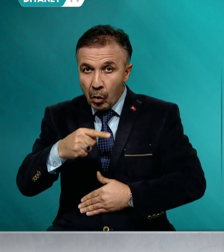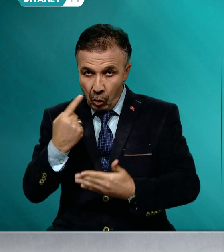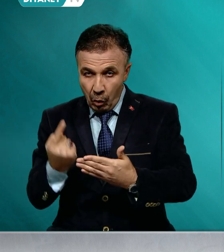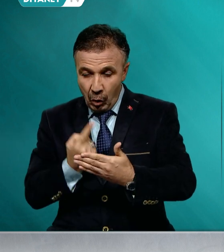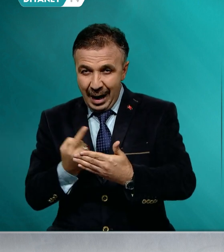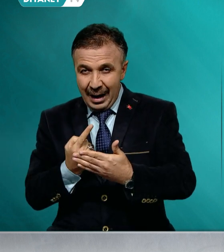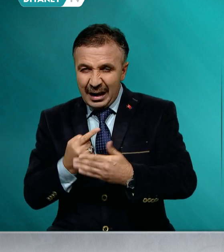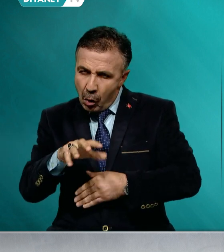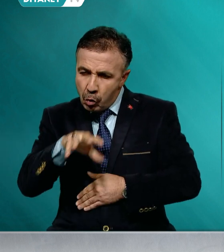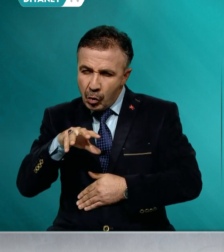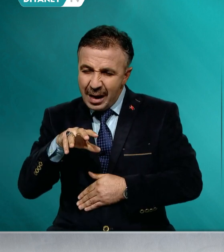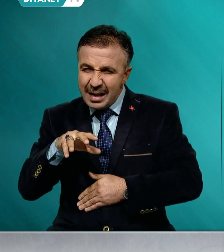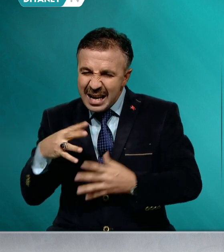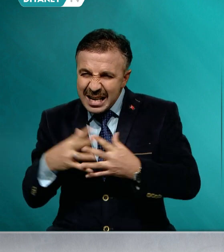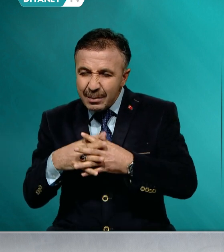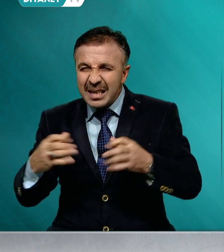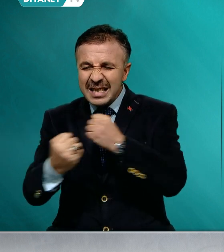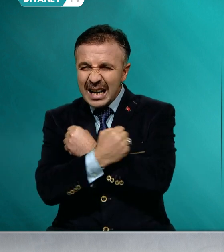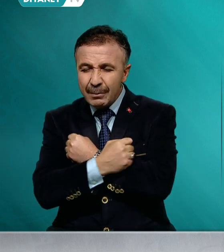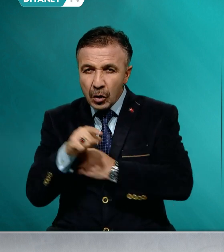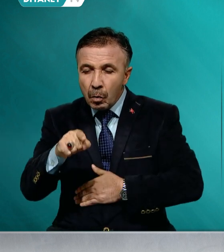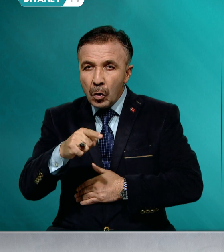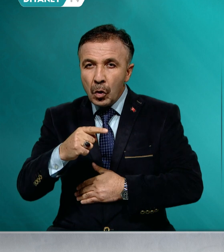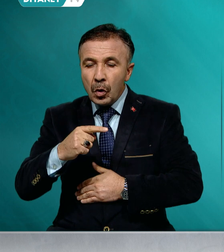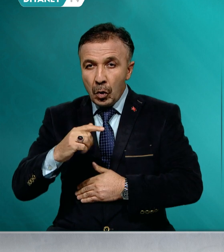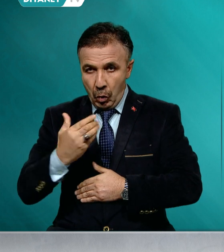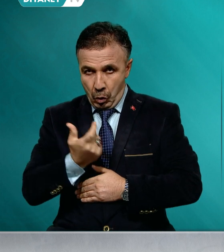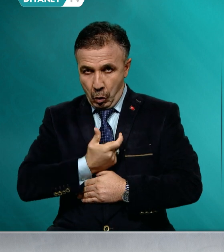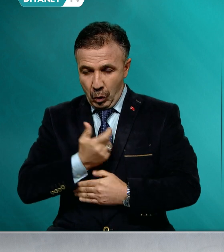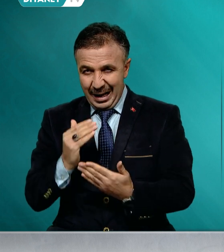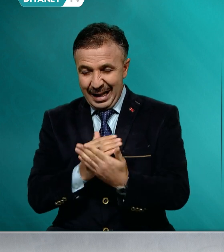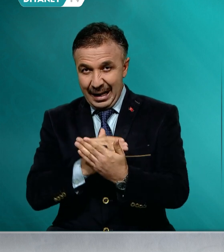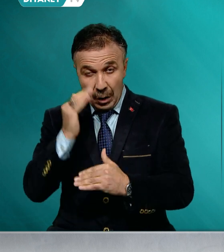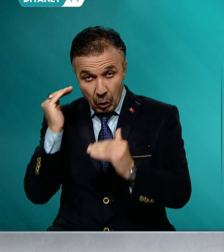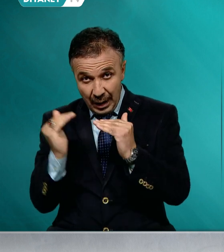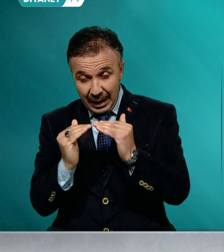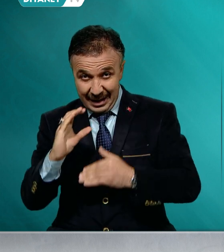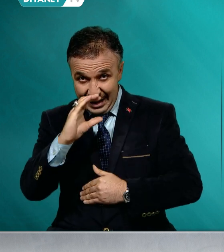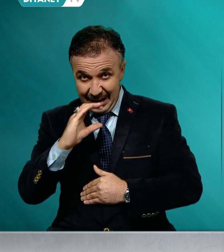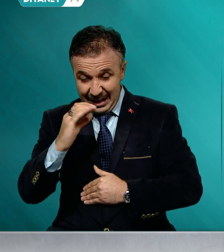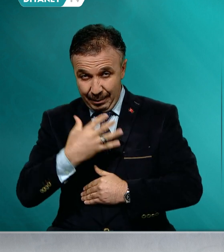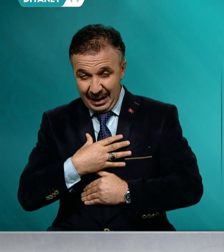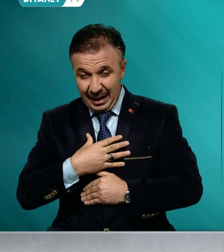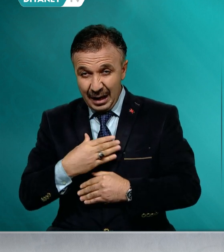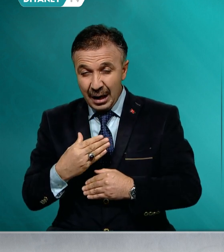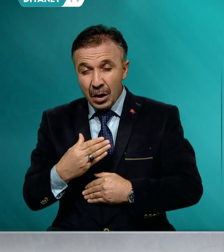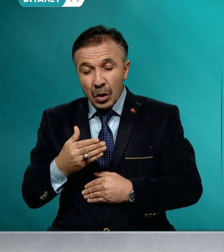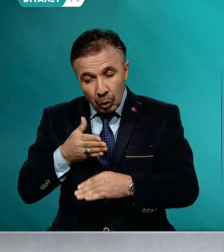bu kurallara uyarak İslam'ı doğru anlamak, doğru anlatmak ve doğru